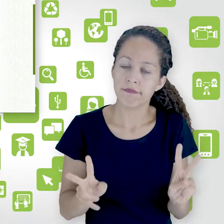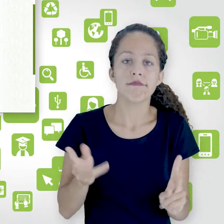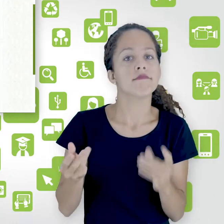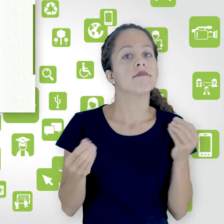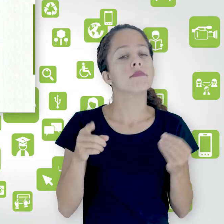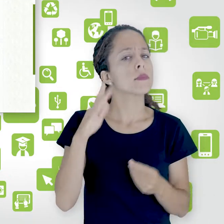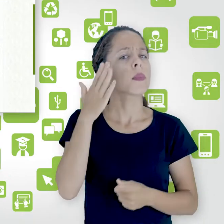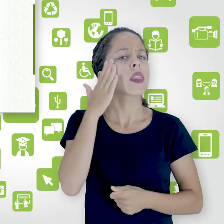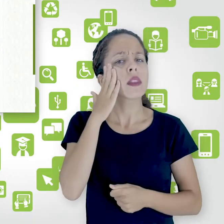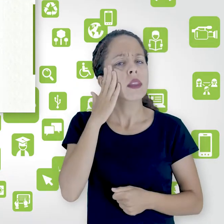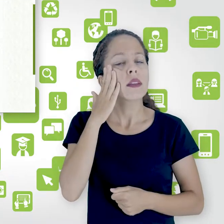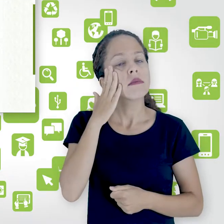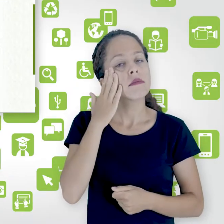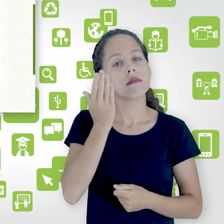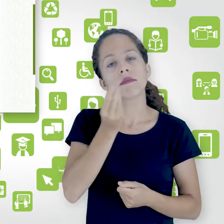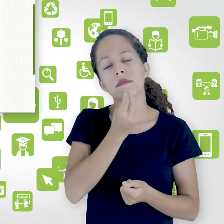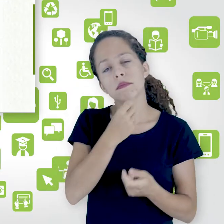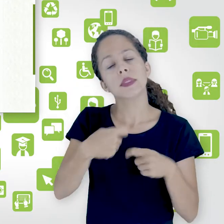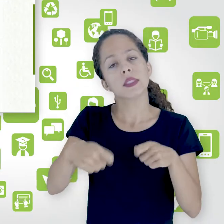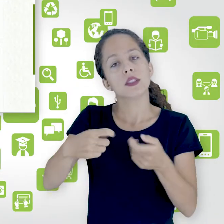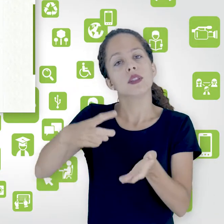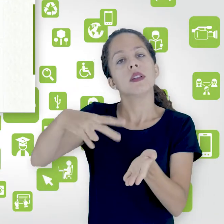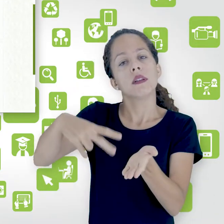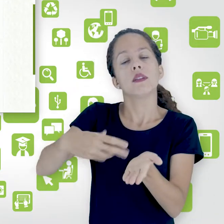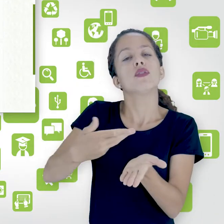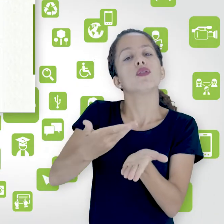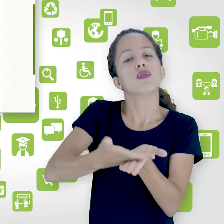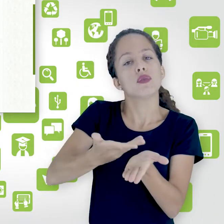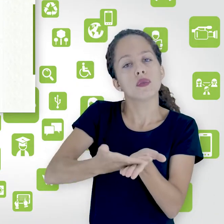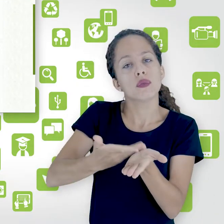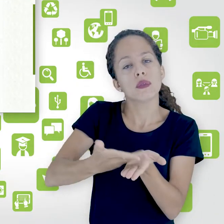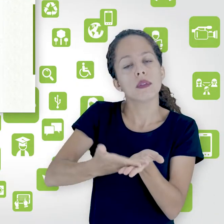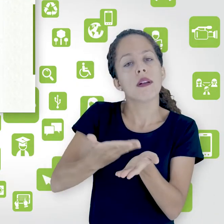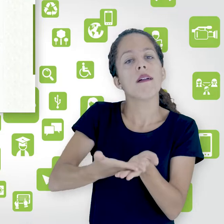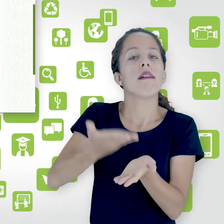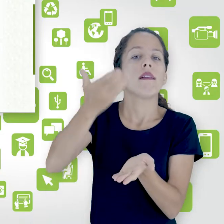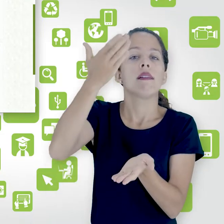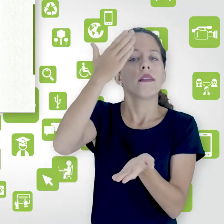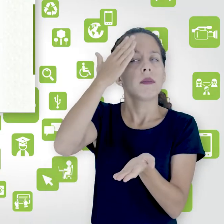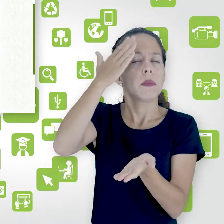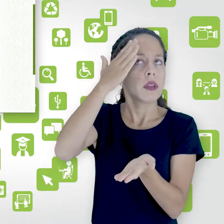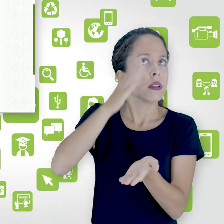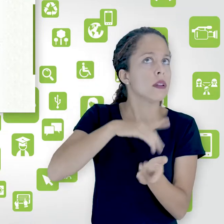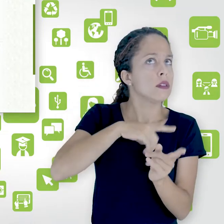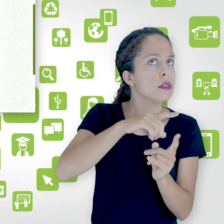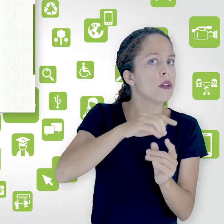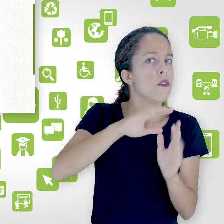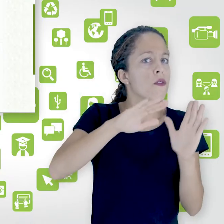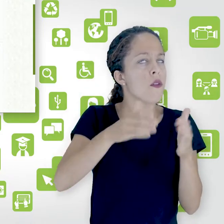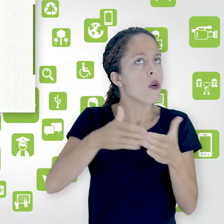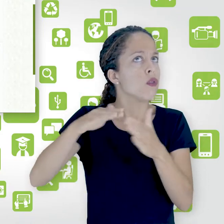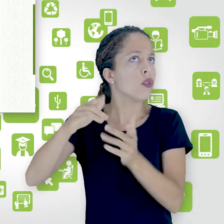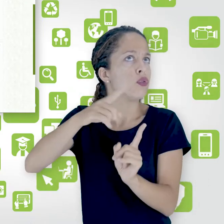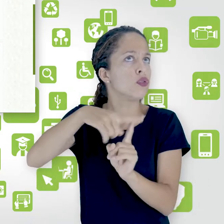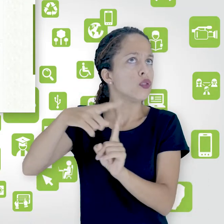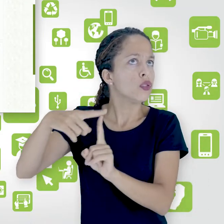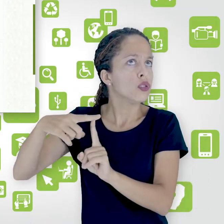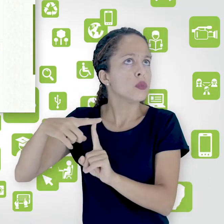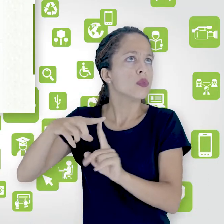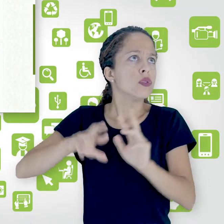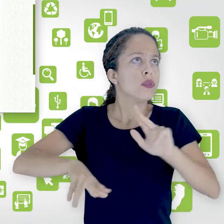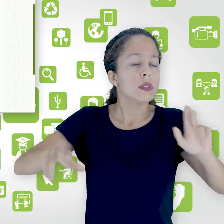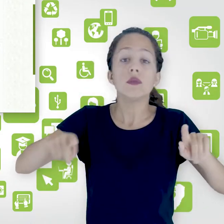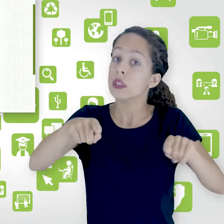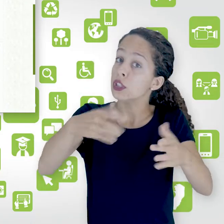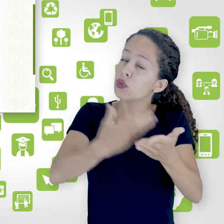ler sobre isso né estudar um pouquinho mais a fundo a diferença entre os tipos de formas vou falar bem linhas gerais aqui